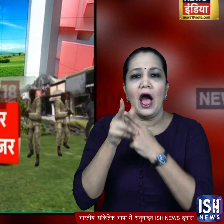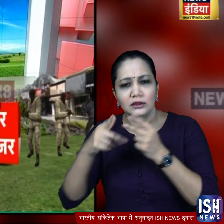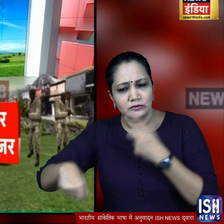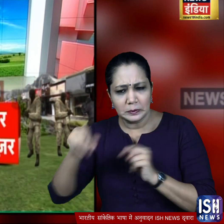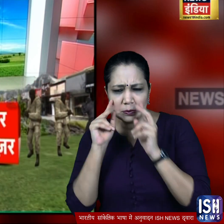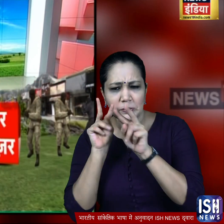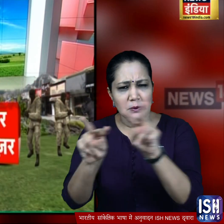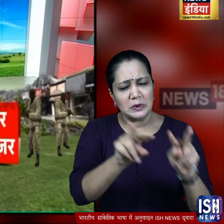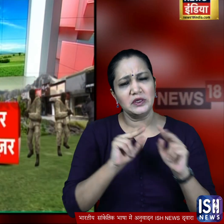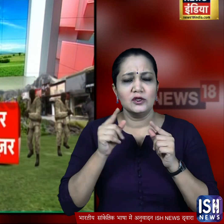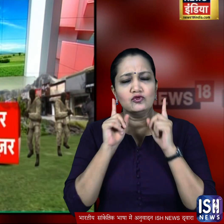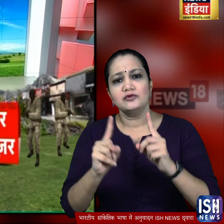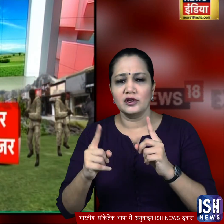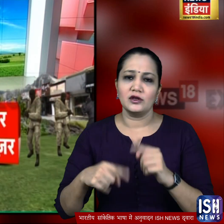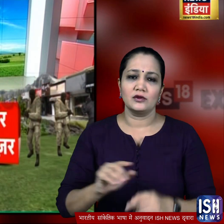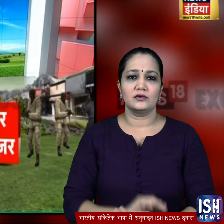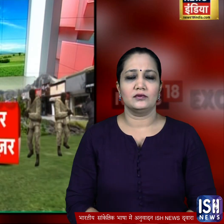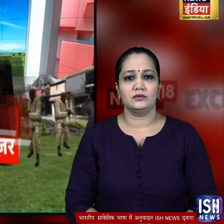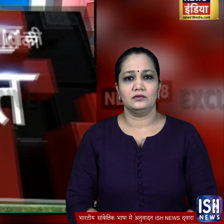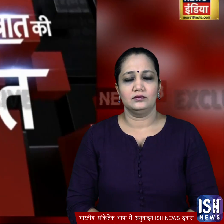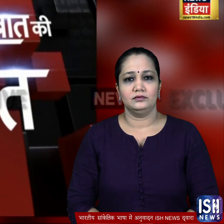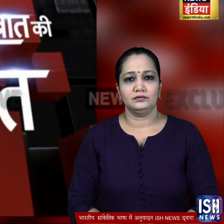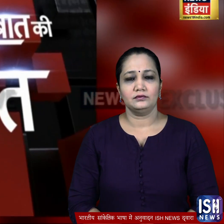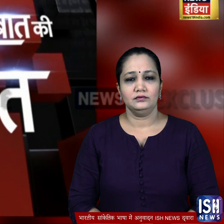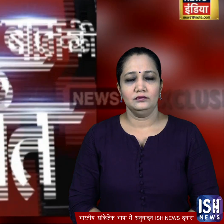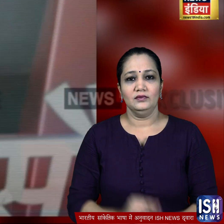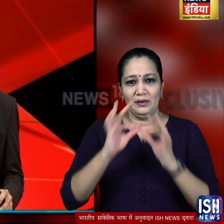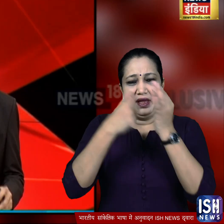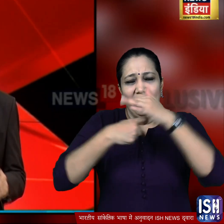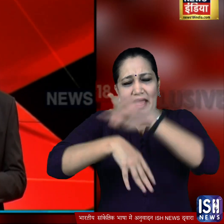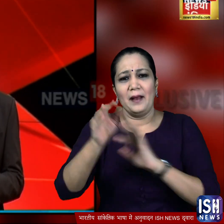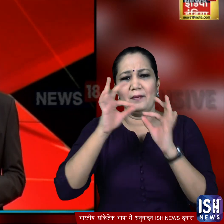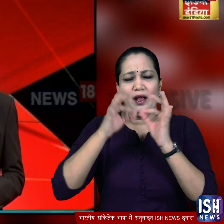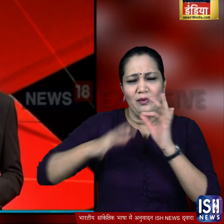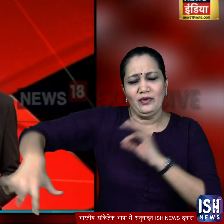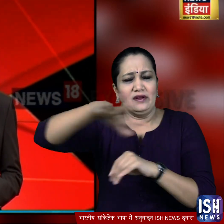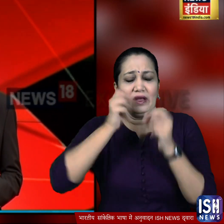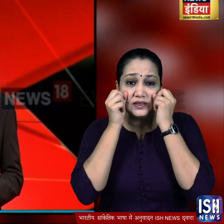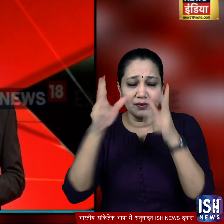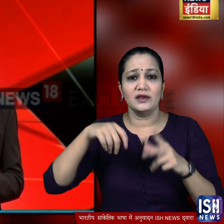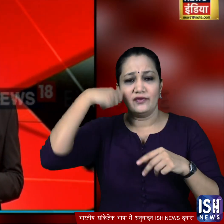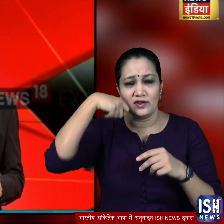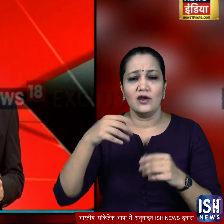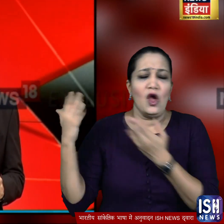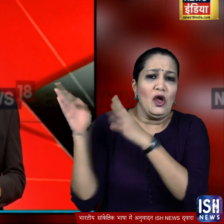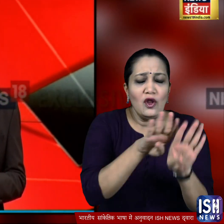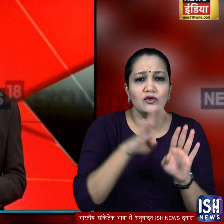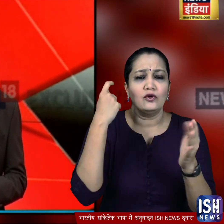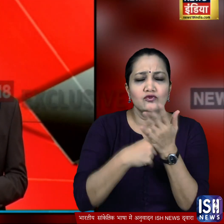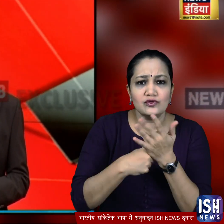मनसूबों को नाकाम करने के लिए इलर्ट हो गए पिहार के भागलपूर से एक चौकाने वाली तस्वीर सामने आई जहां लॉकडाउन का पालन करवाने निकले